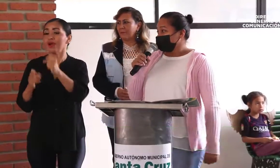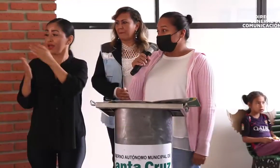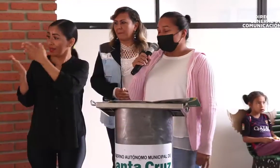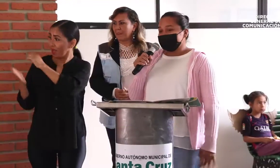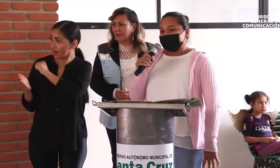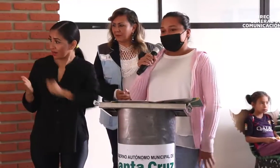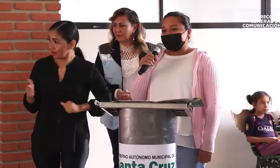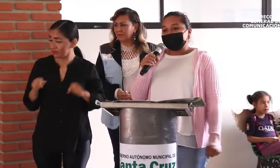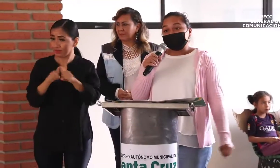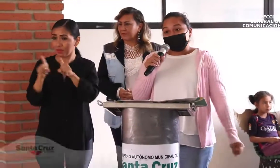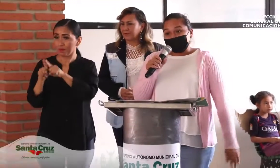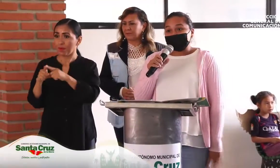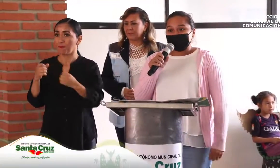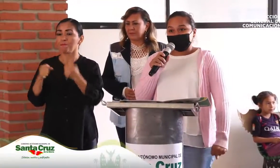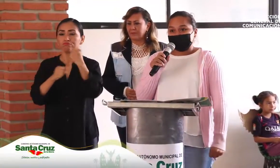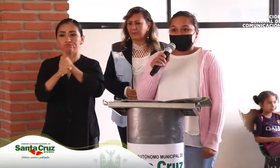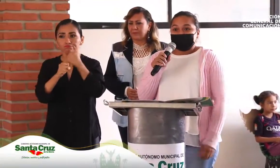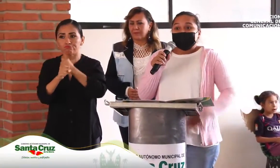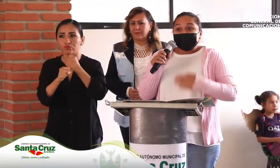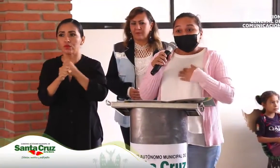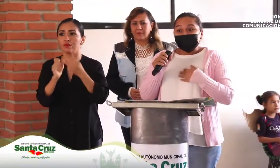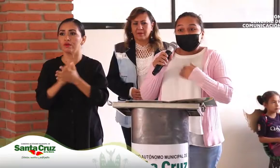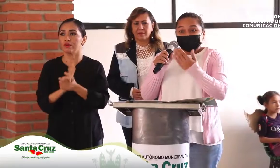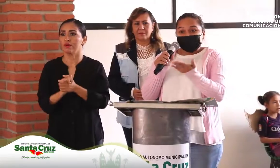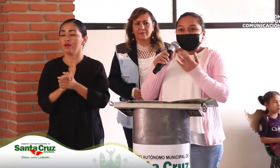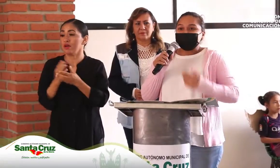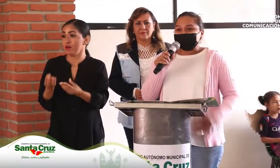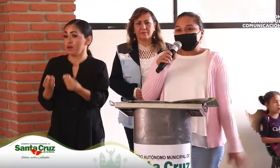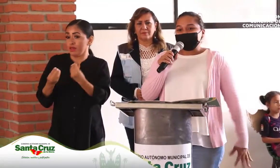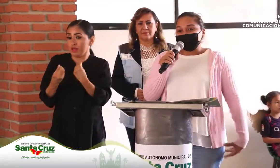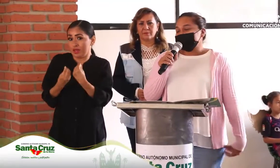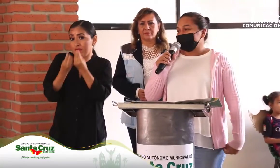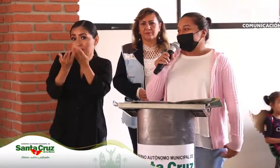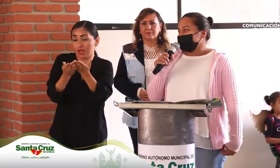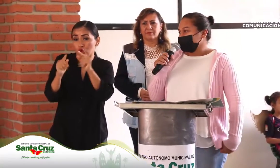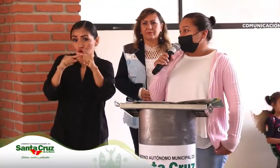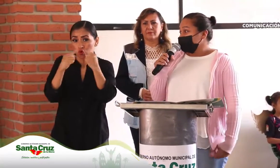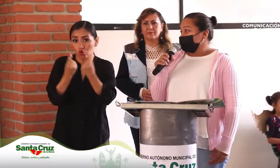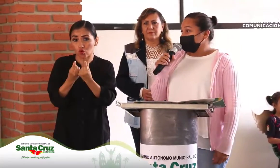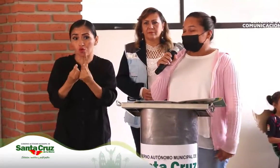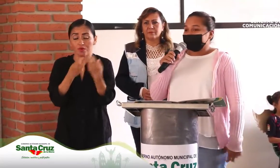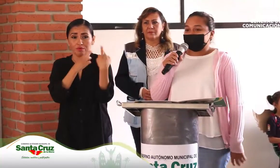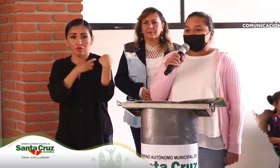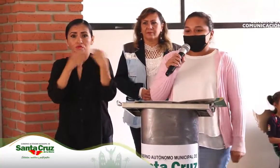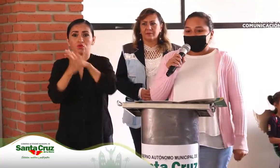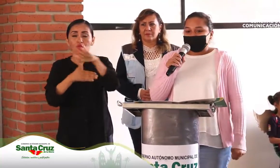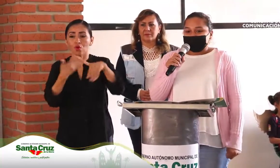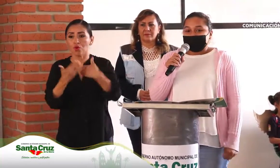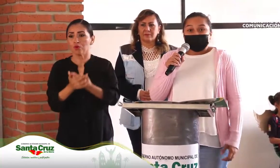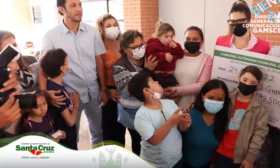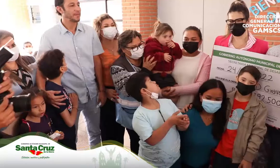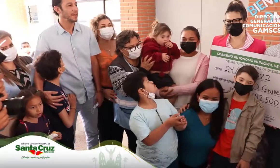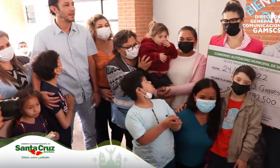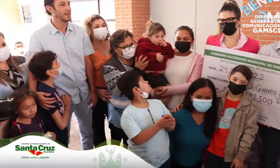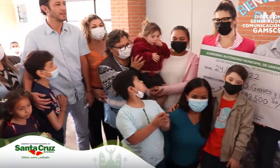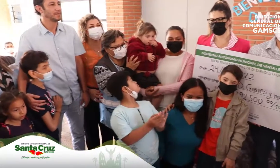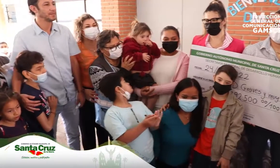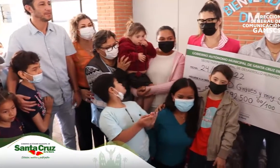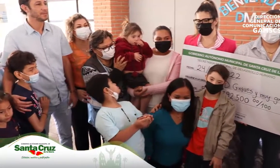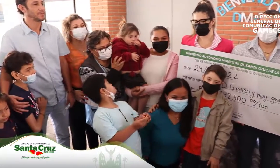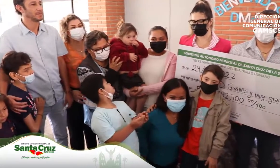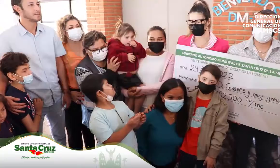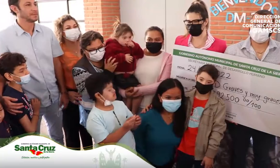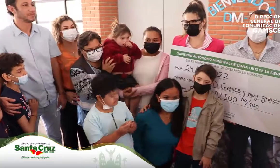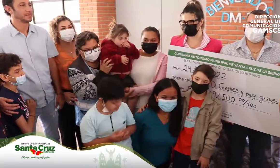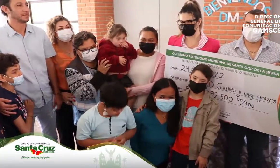alcalde también por el trabajo que nos da, y también a todo el grupo encargado de todo esto. Estamos realmente